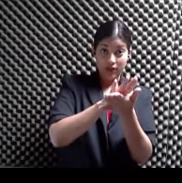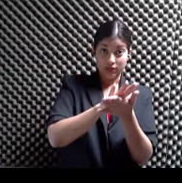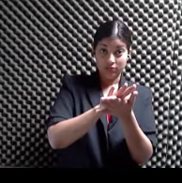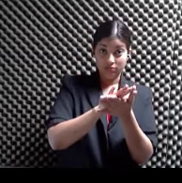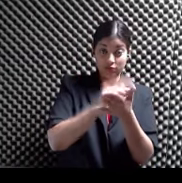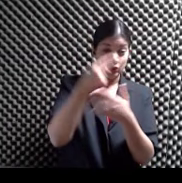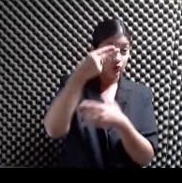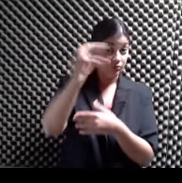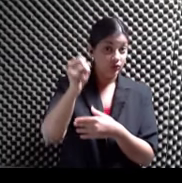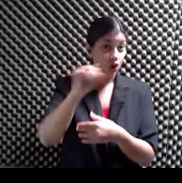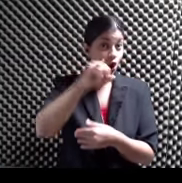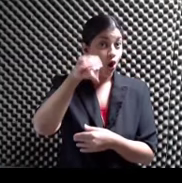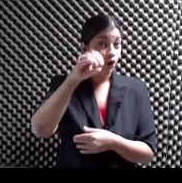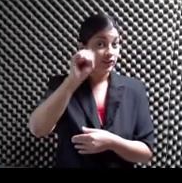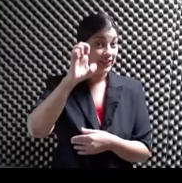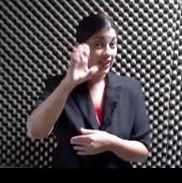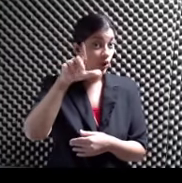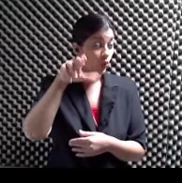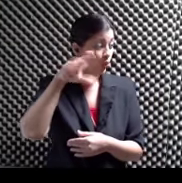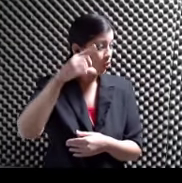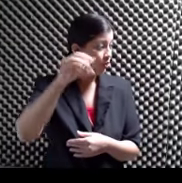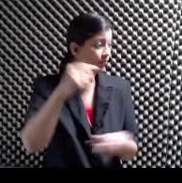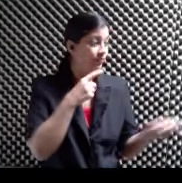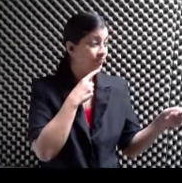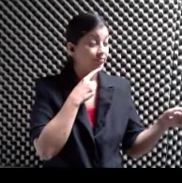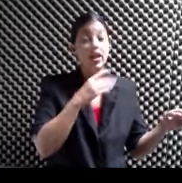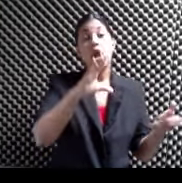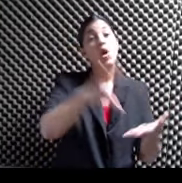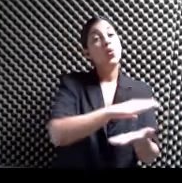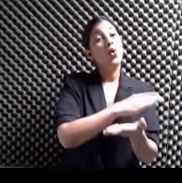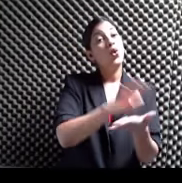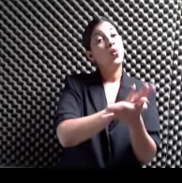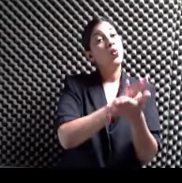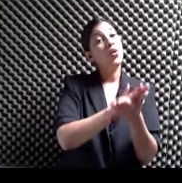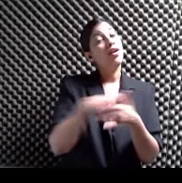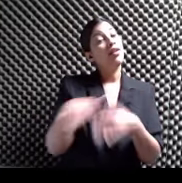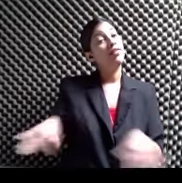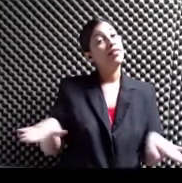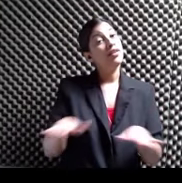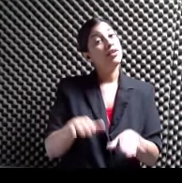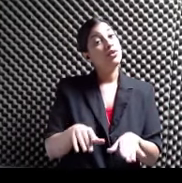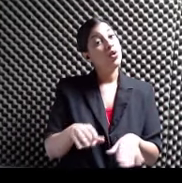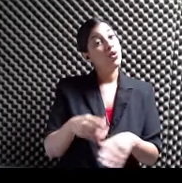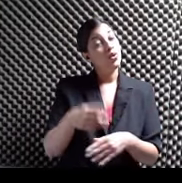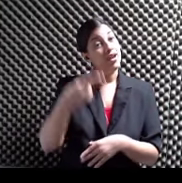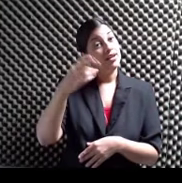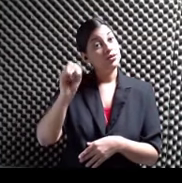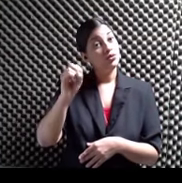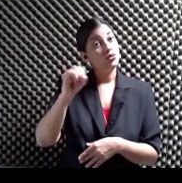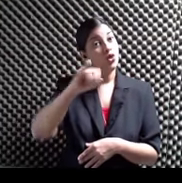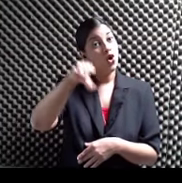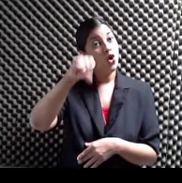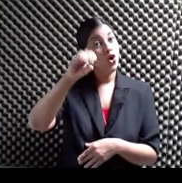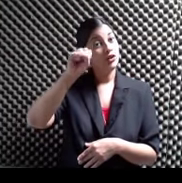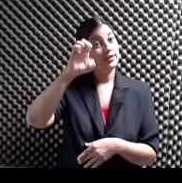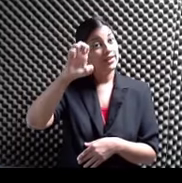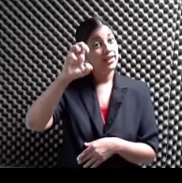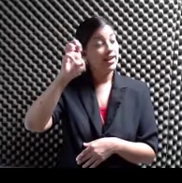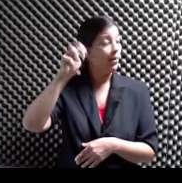Permíteme abundar un poco Ese coro de escuela De niños De la escuela superior José Emilio Lugo Este año entiendo Que van para Viena